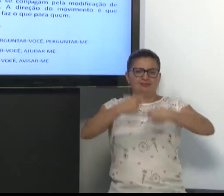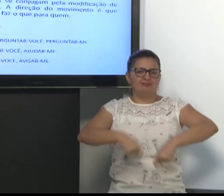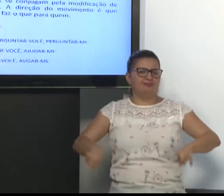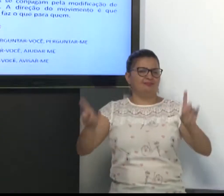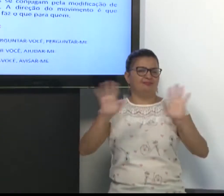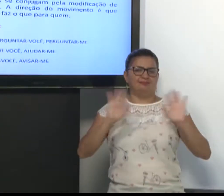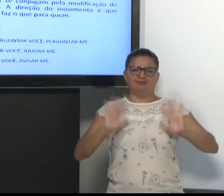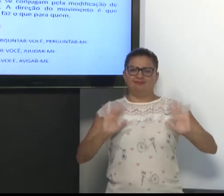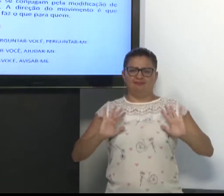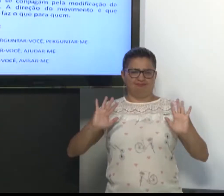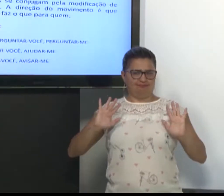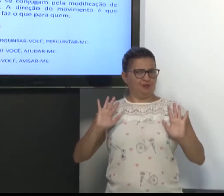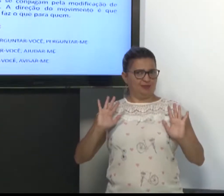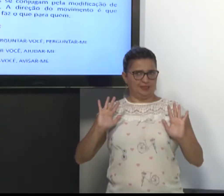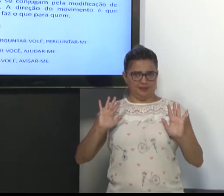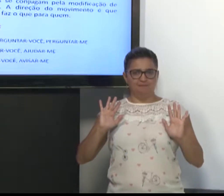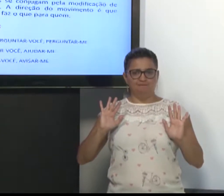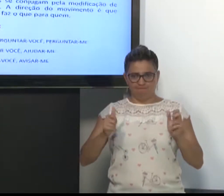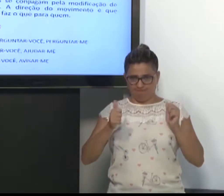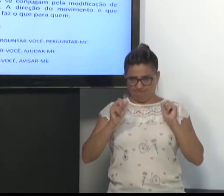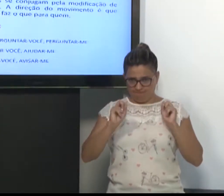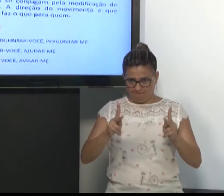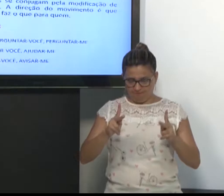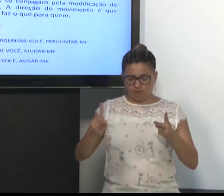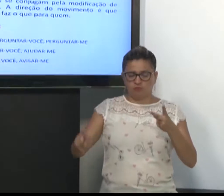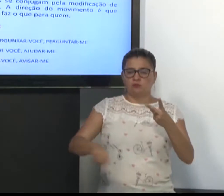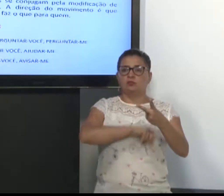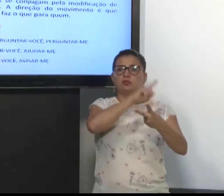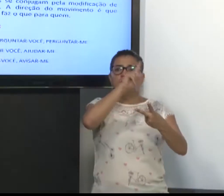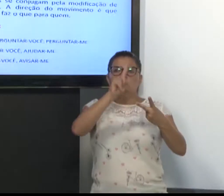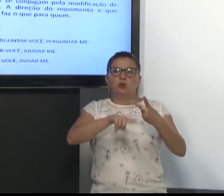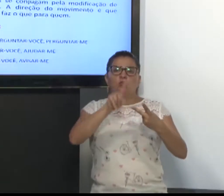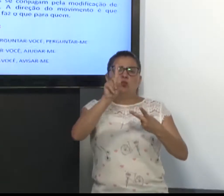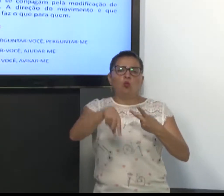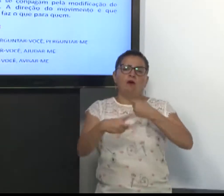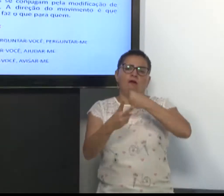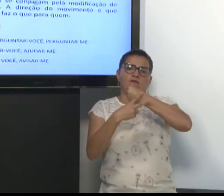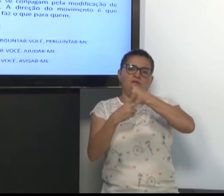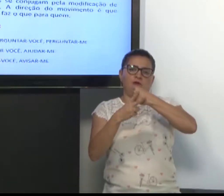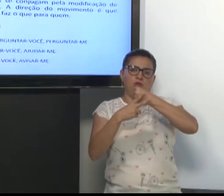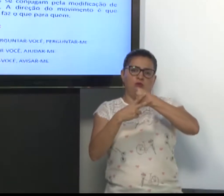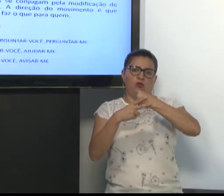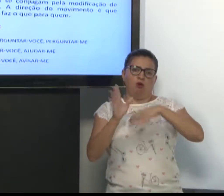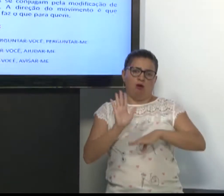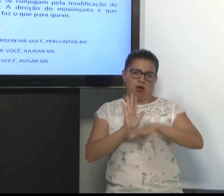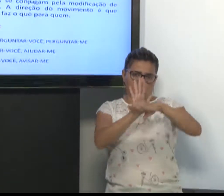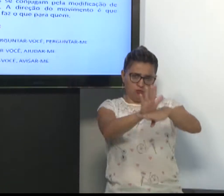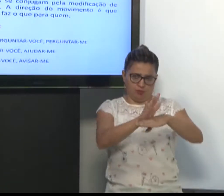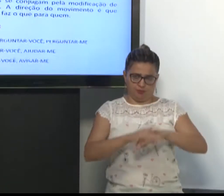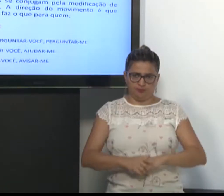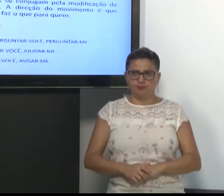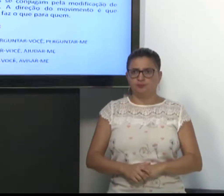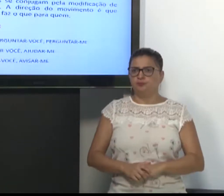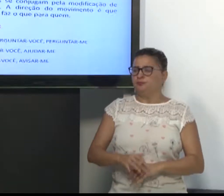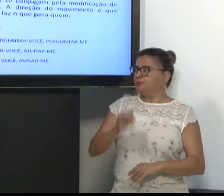dele. Não há necessidade de usar isso. Ok? Então, o segundo verbo. Ajudar.